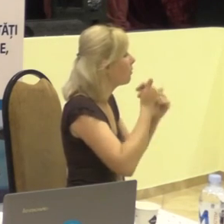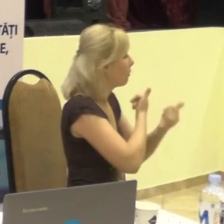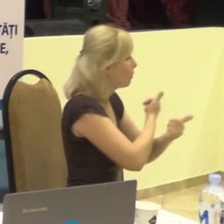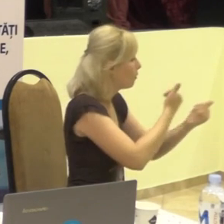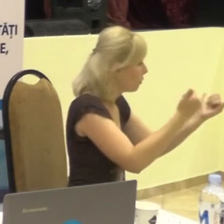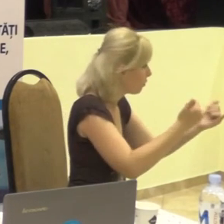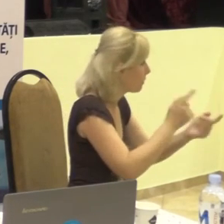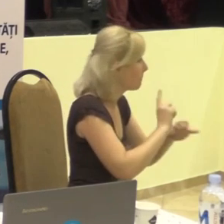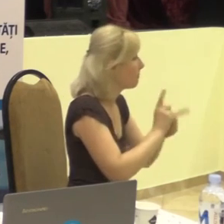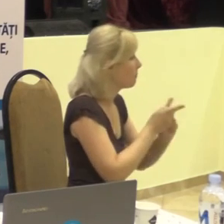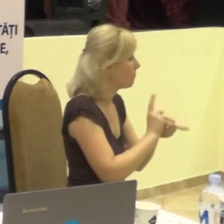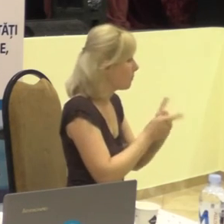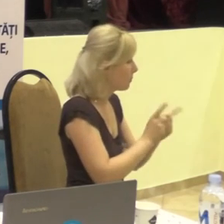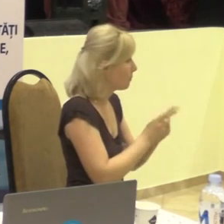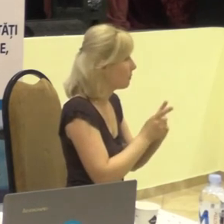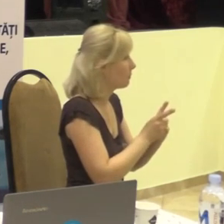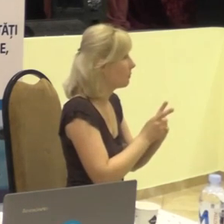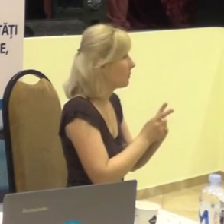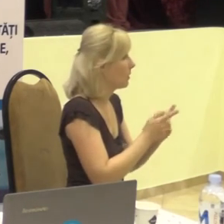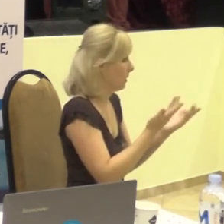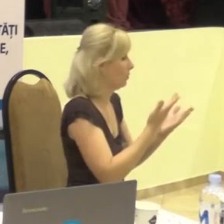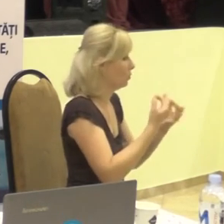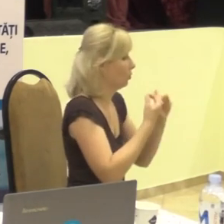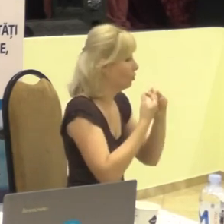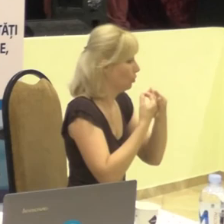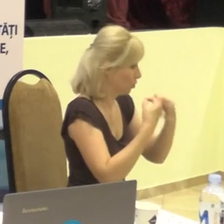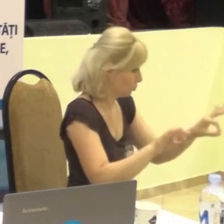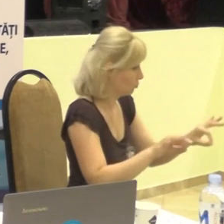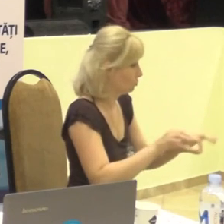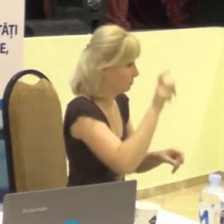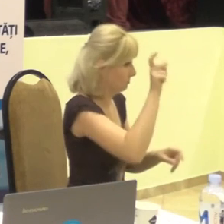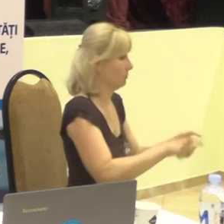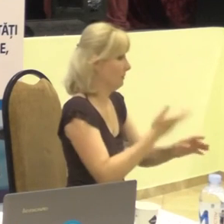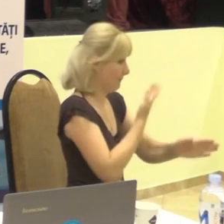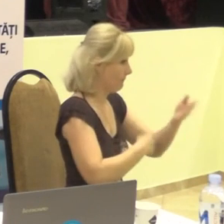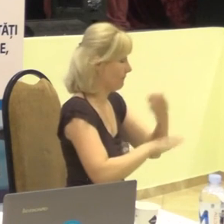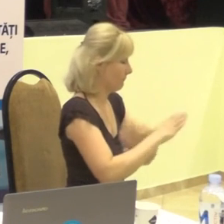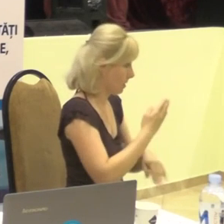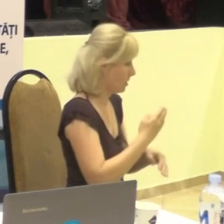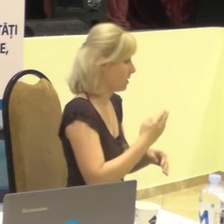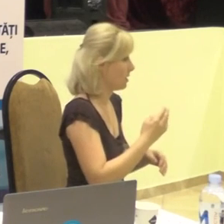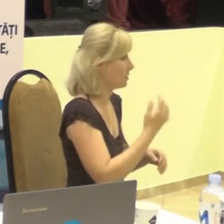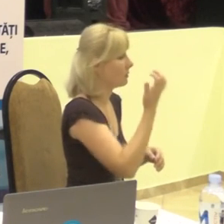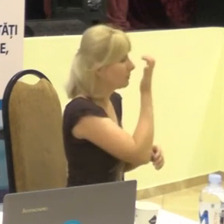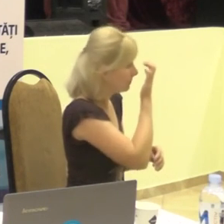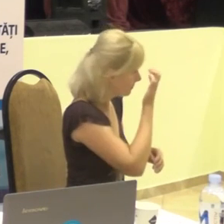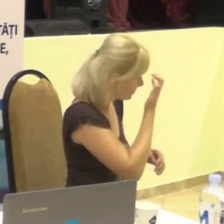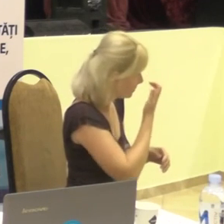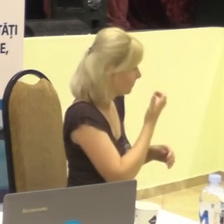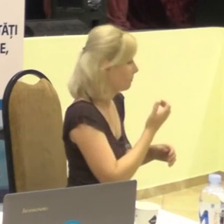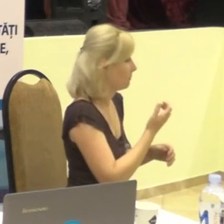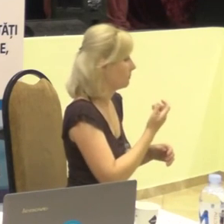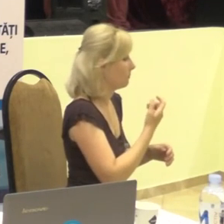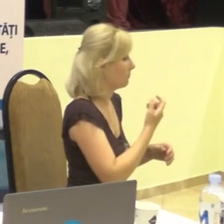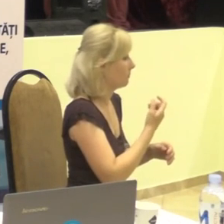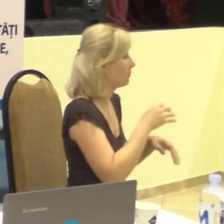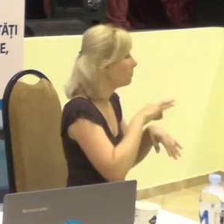traducătorului, care permitea persoanei cu dizabilități de vedere să voteze în mod